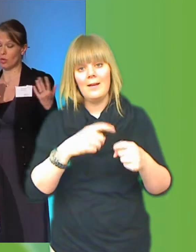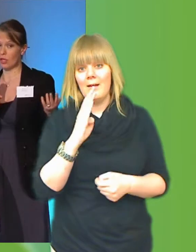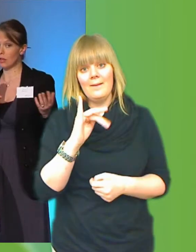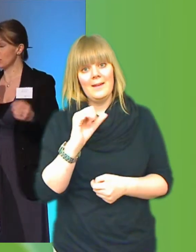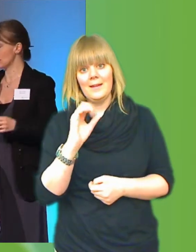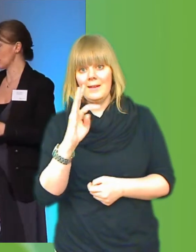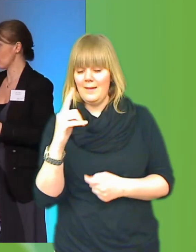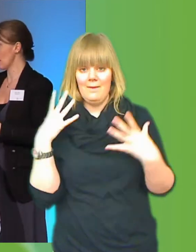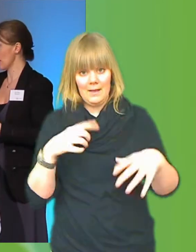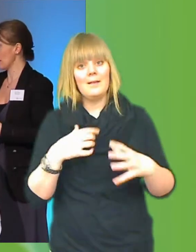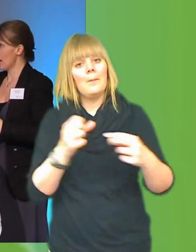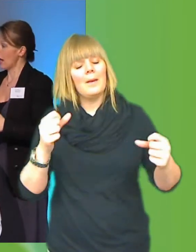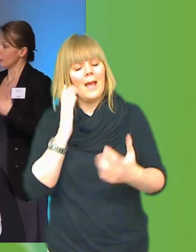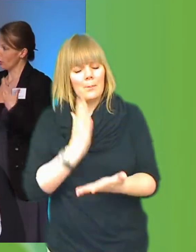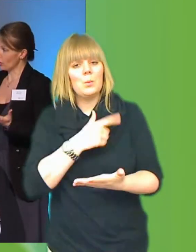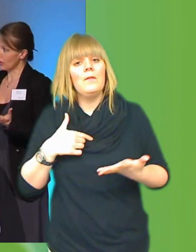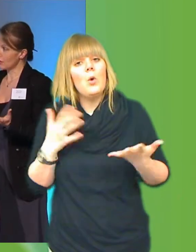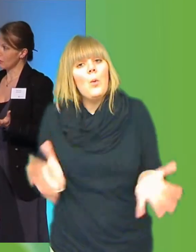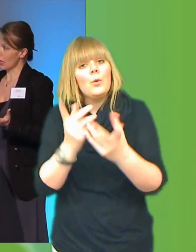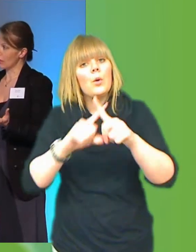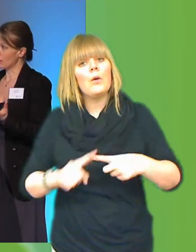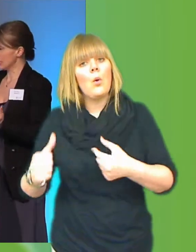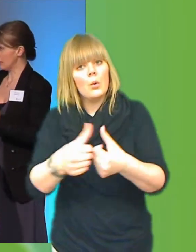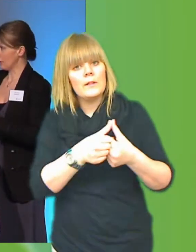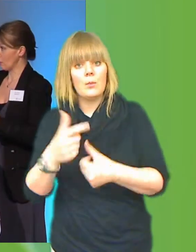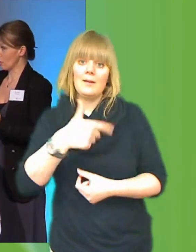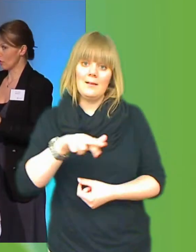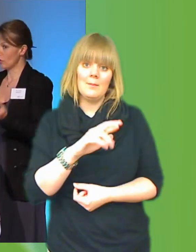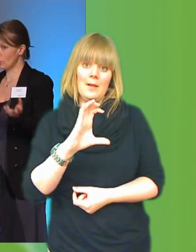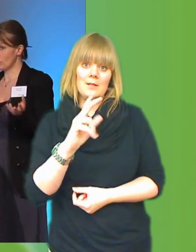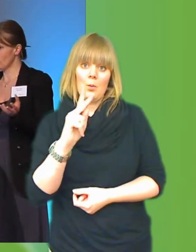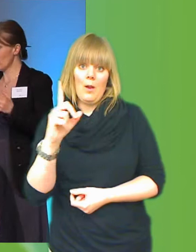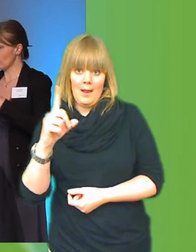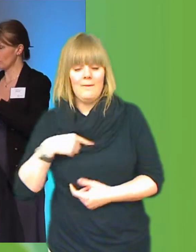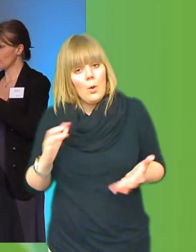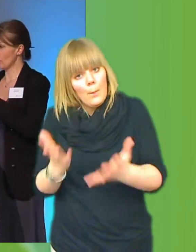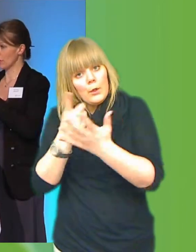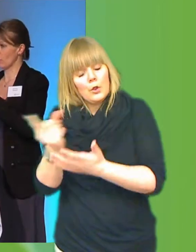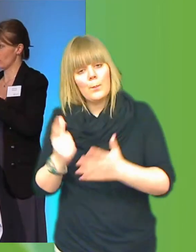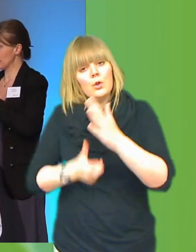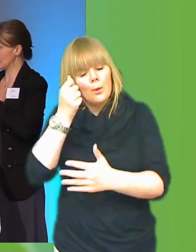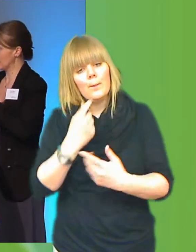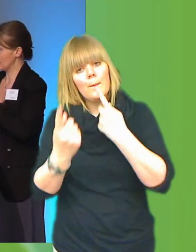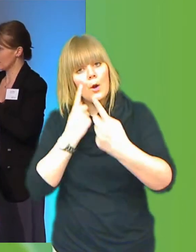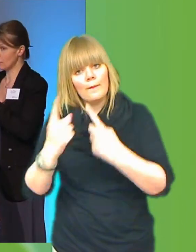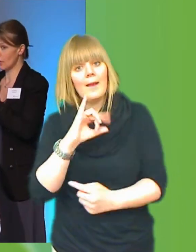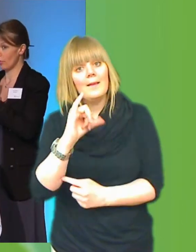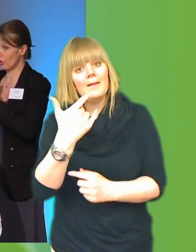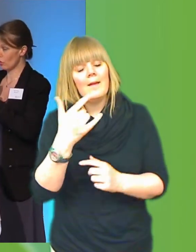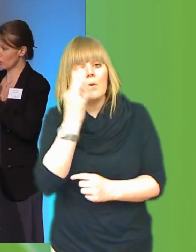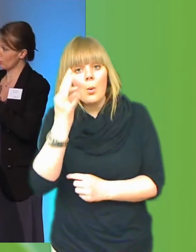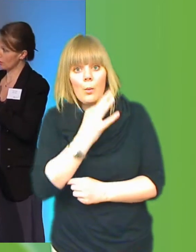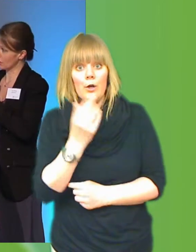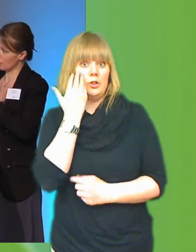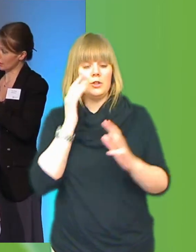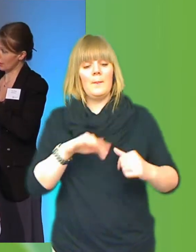organisationer, inte minst SKL, att prata lite mer IT-frågor. Nyligen kom det upp ganska bra riktlinjer, till exempel